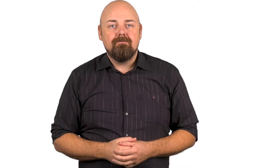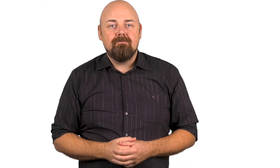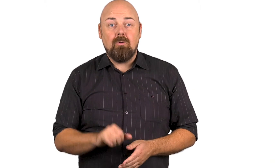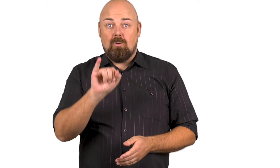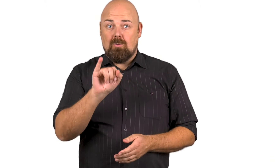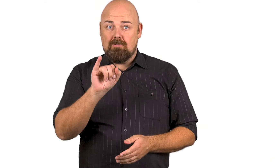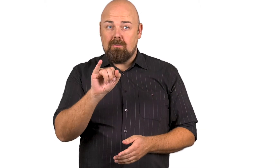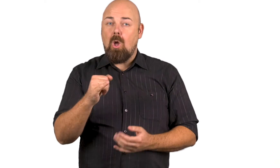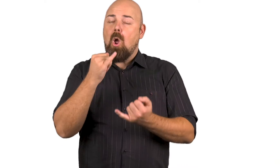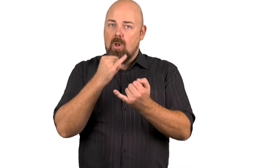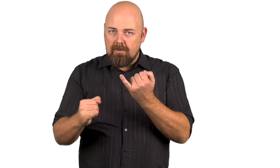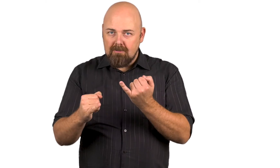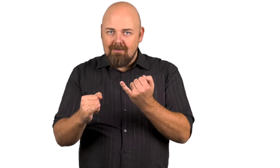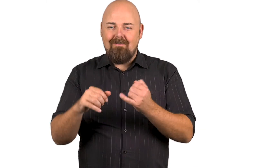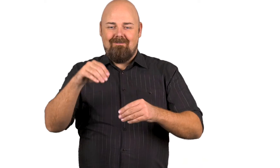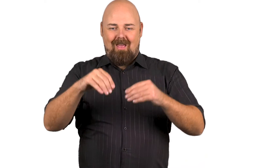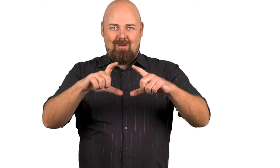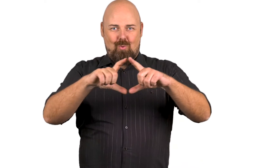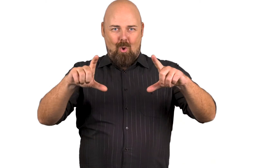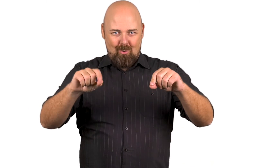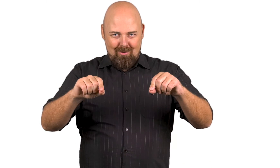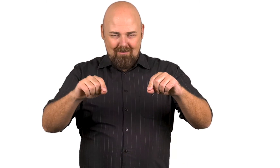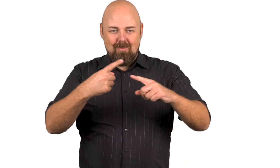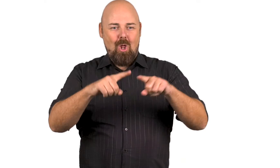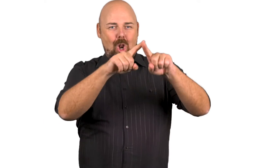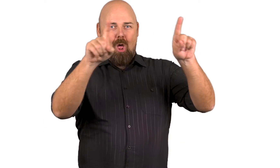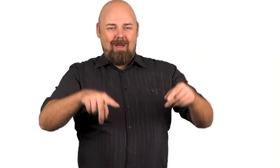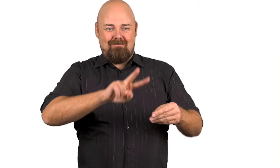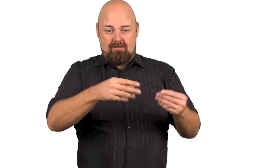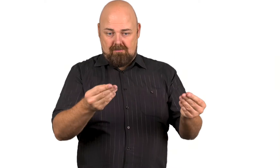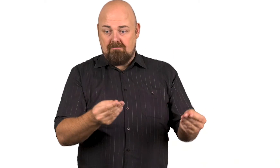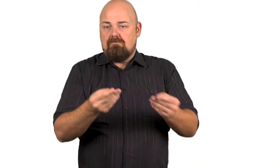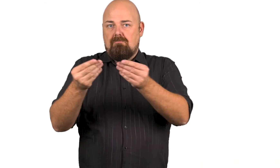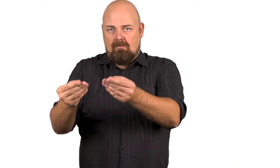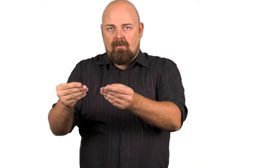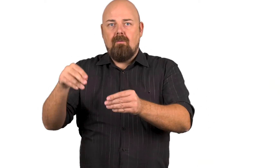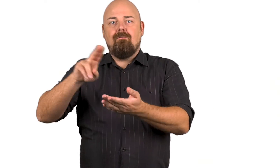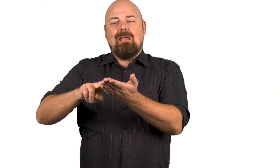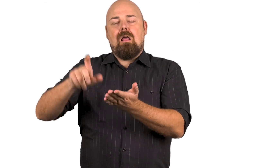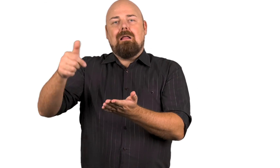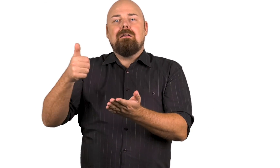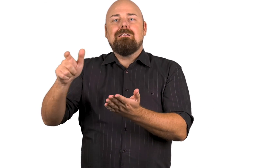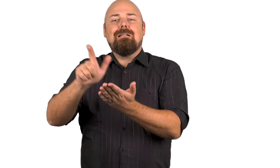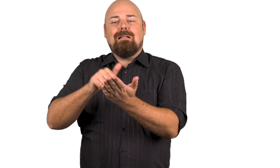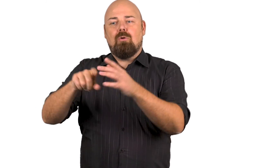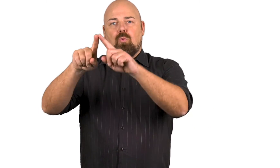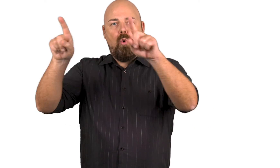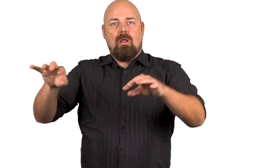6. Lopuksi virkailija sulkee vaalikuoren ja lomakkeen keltaiseen lähetekuoreen.